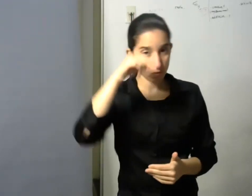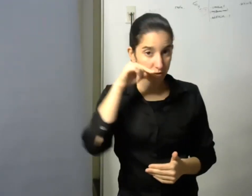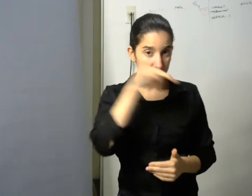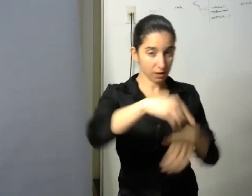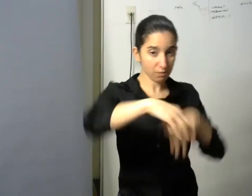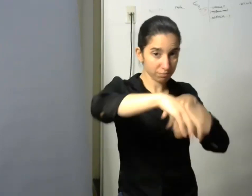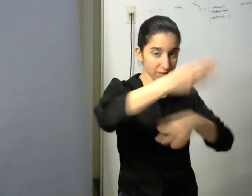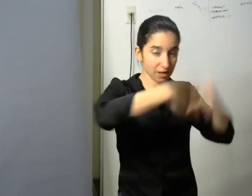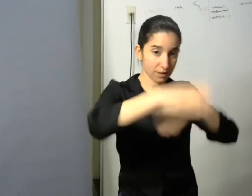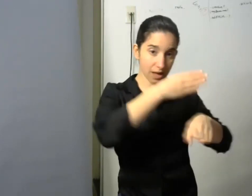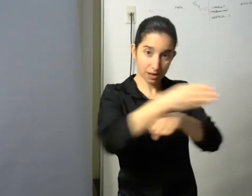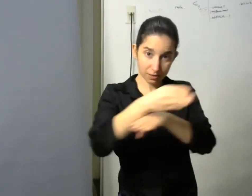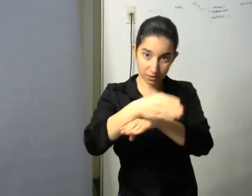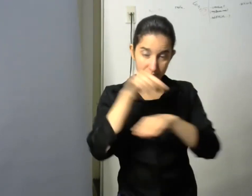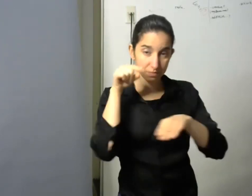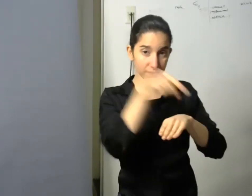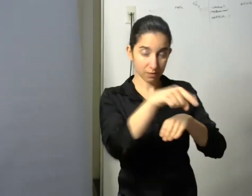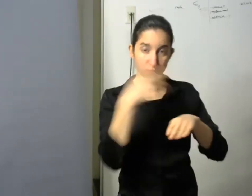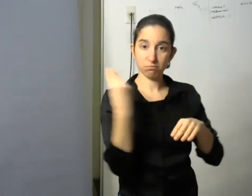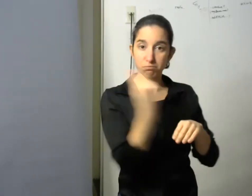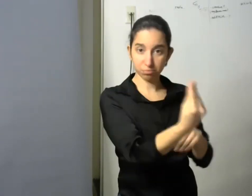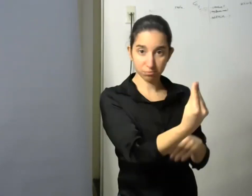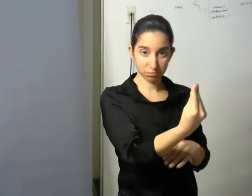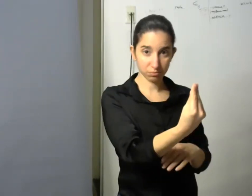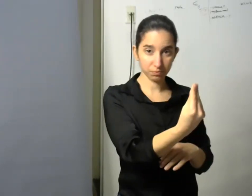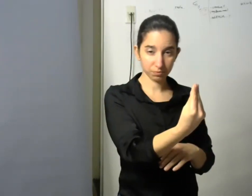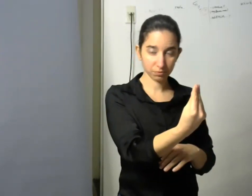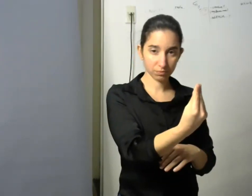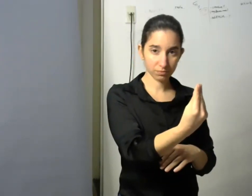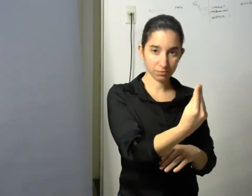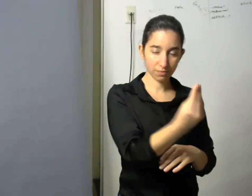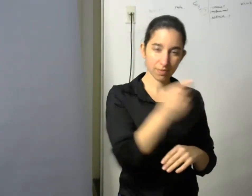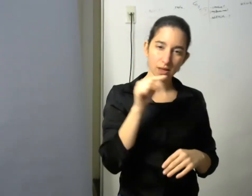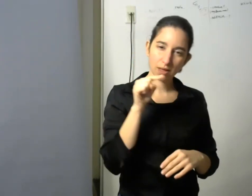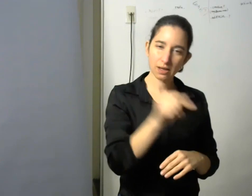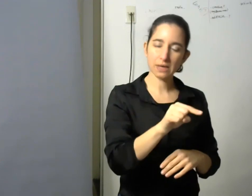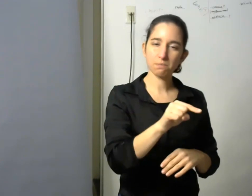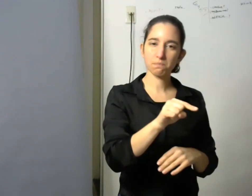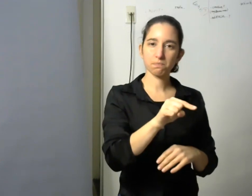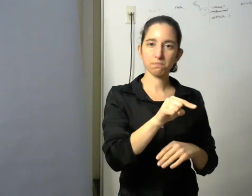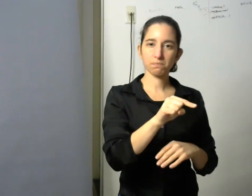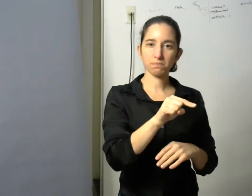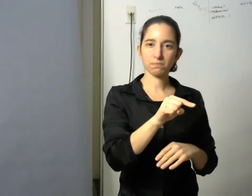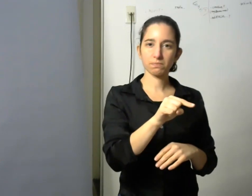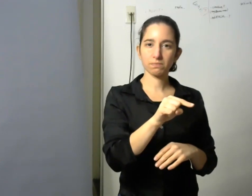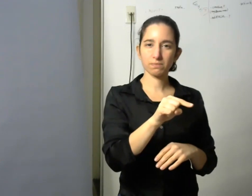accesibilidad de empleo eso significó para mí un cambio radical